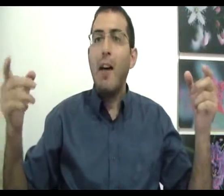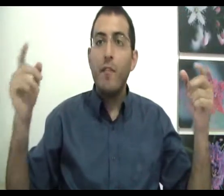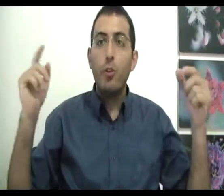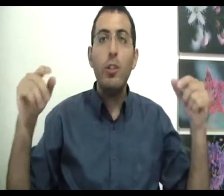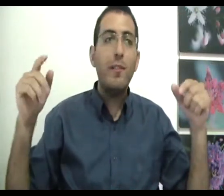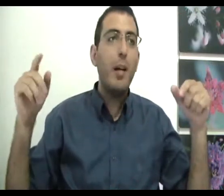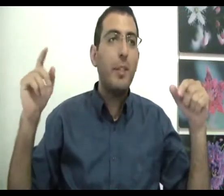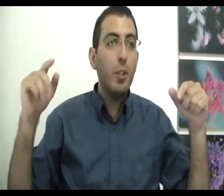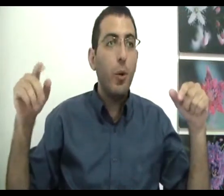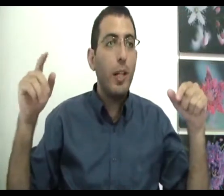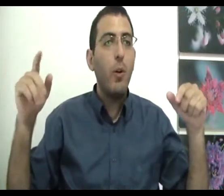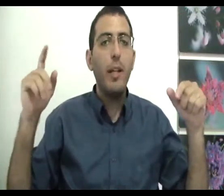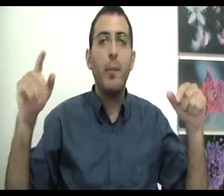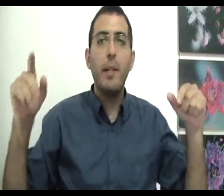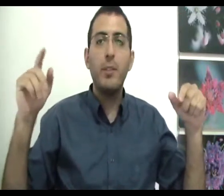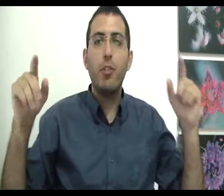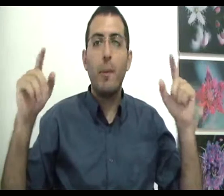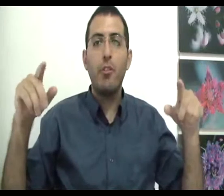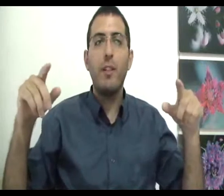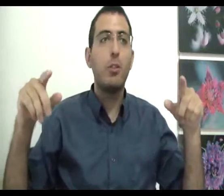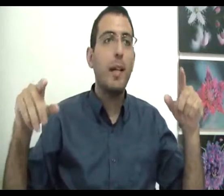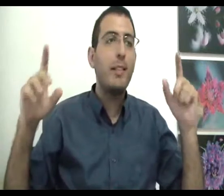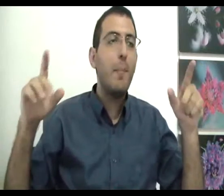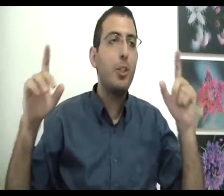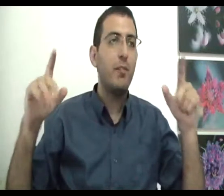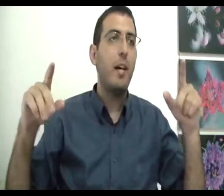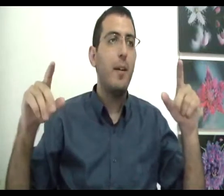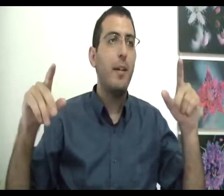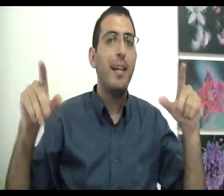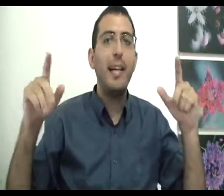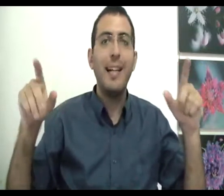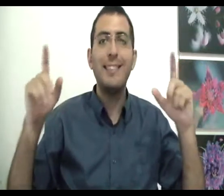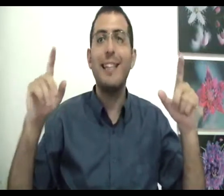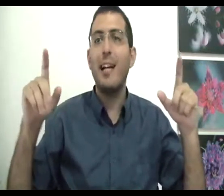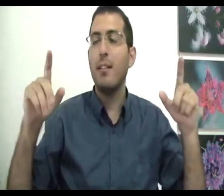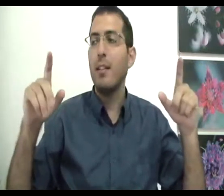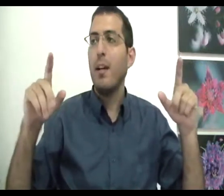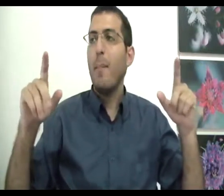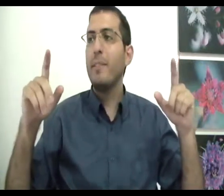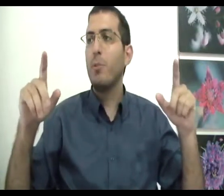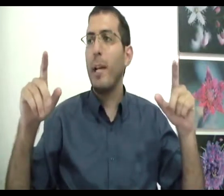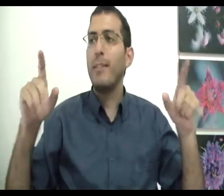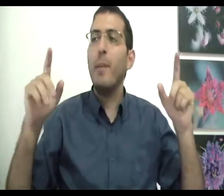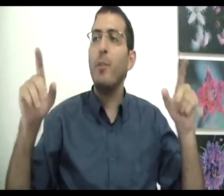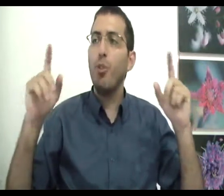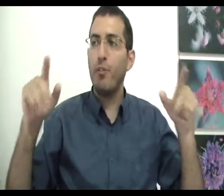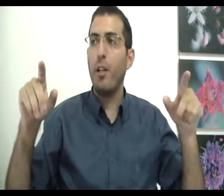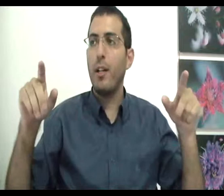ואותו דבר בדיוק נכון לגבי נושא של מחשבה. זאת אומרת, גם מחשבה היא עשייה. מה זאת אומרת? אם הטוב שלך